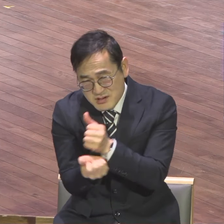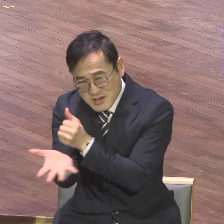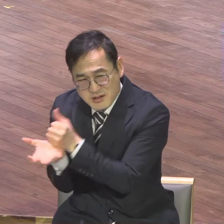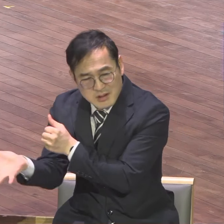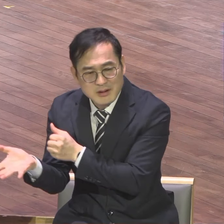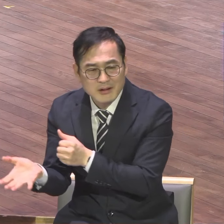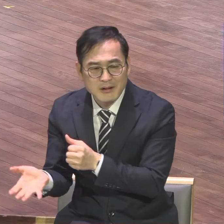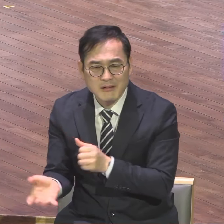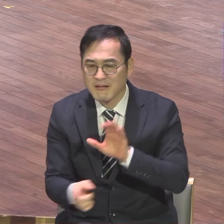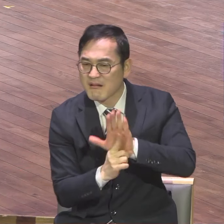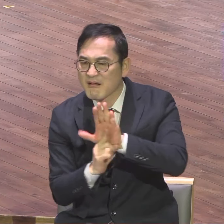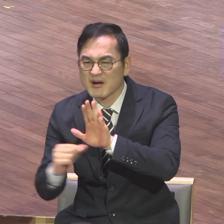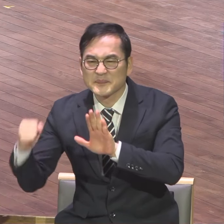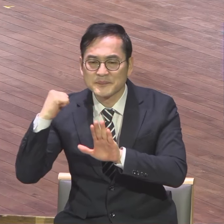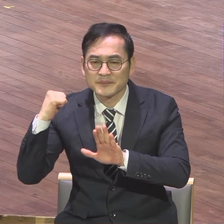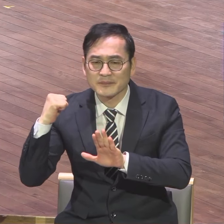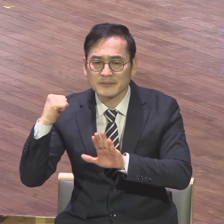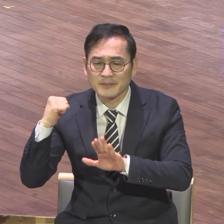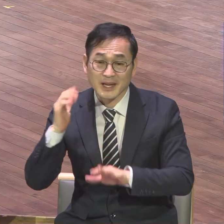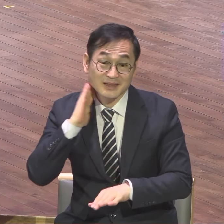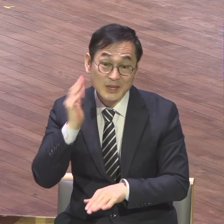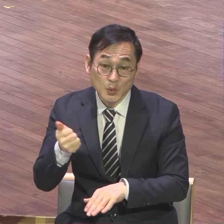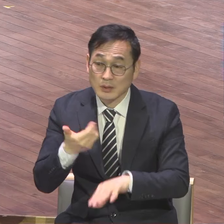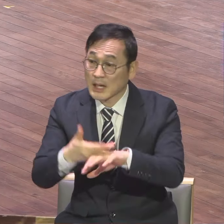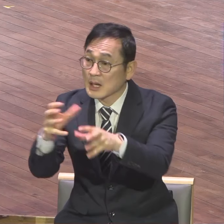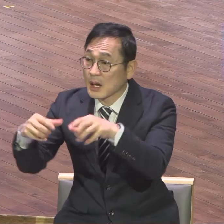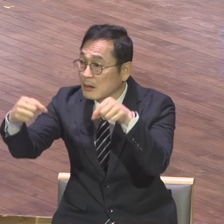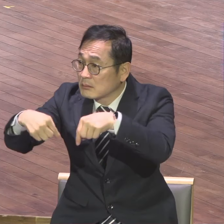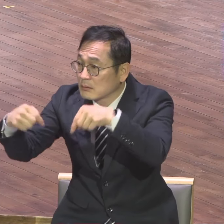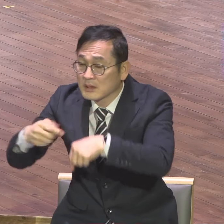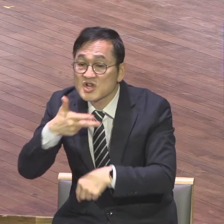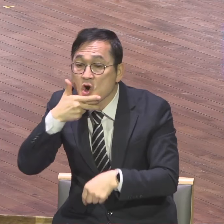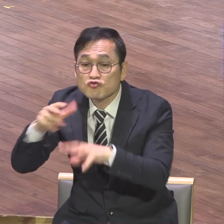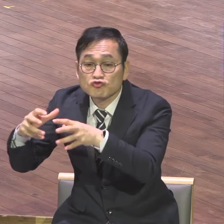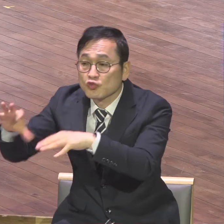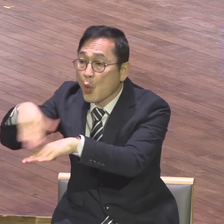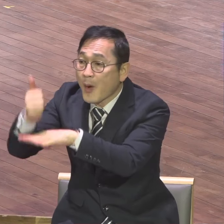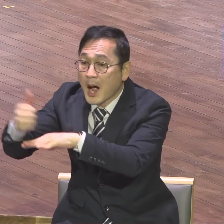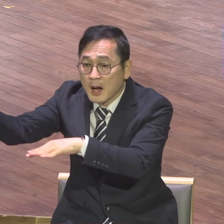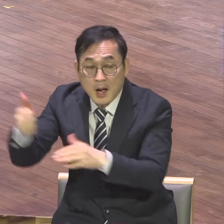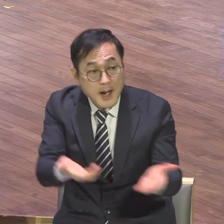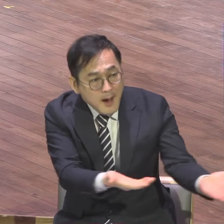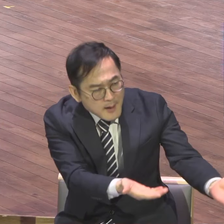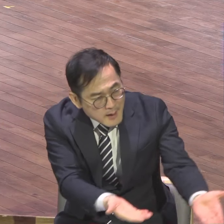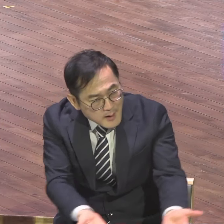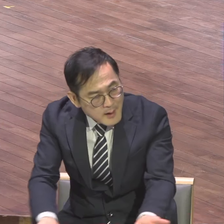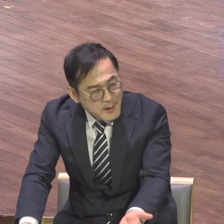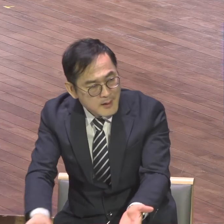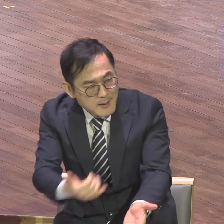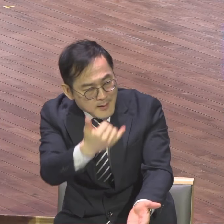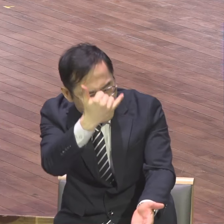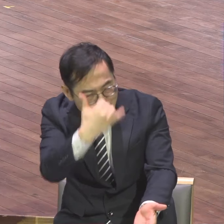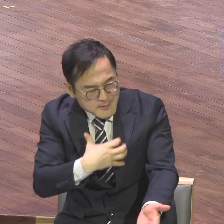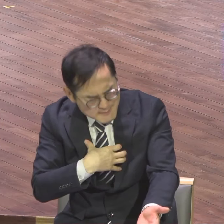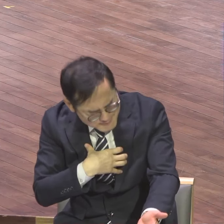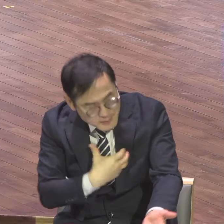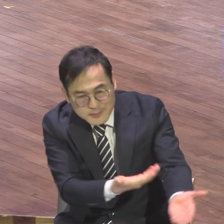대통령이 막 범인금 들어가가지고 국왕이 막 무시고 그냥 이야 나라의